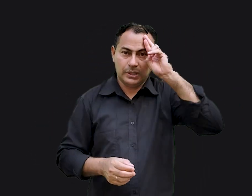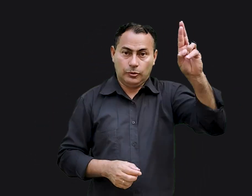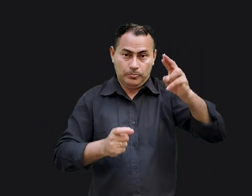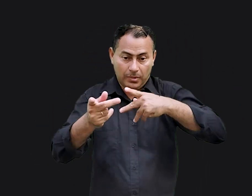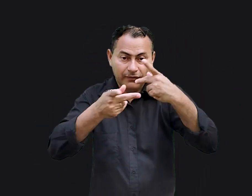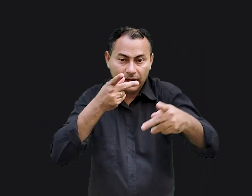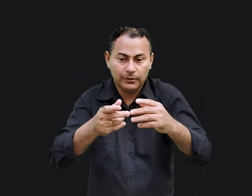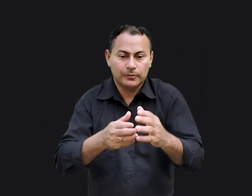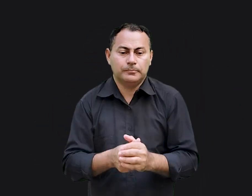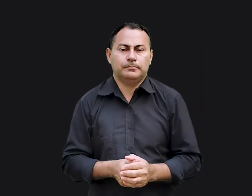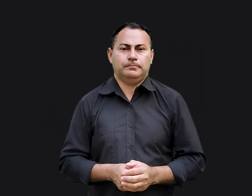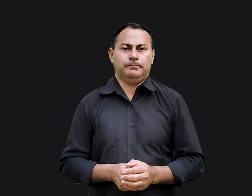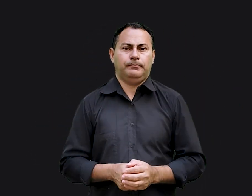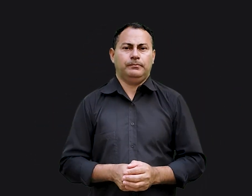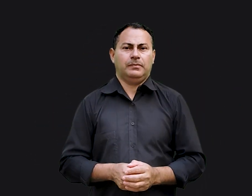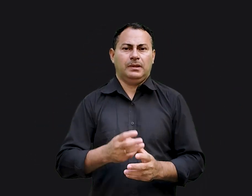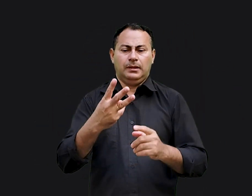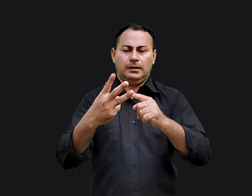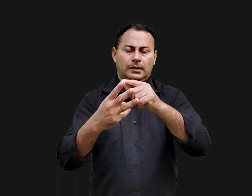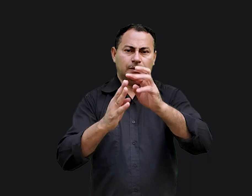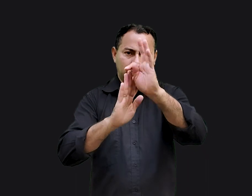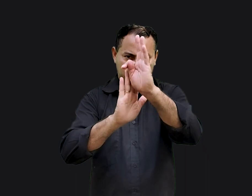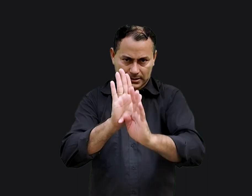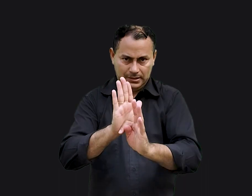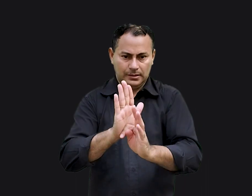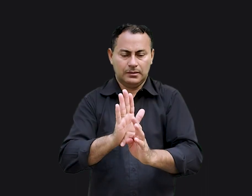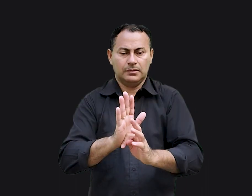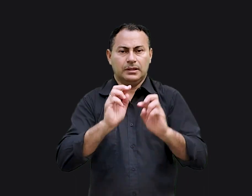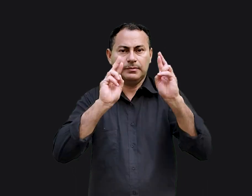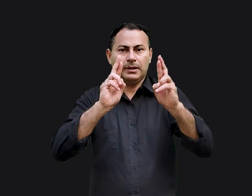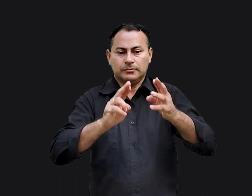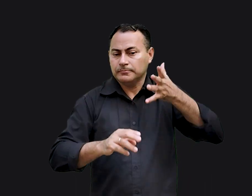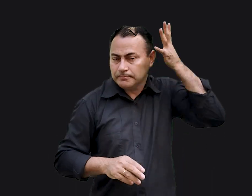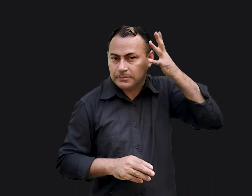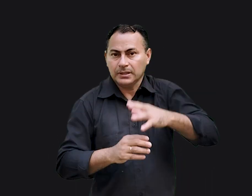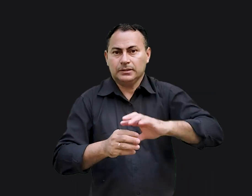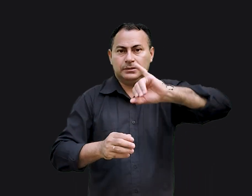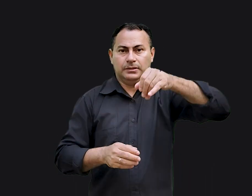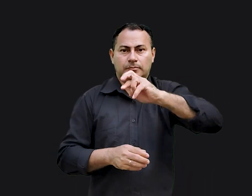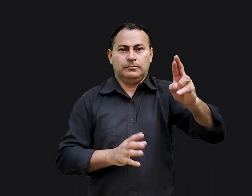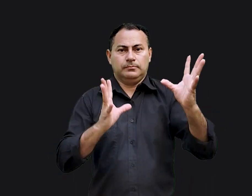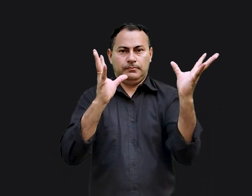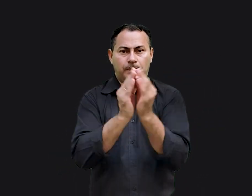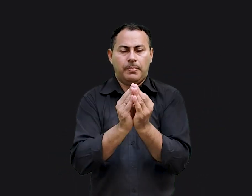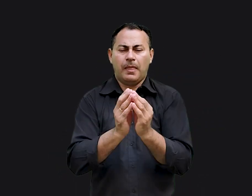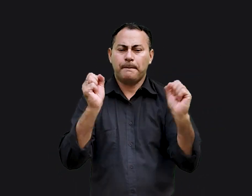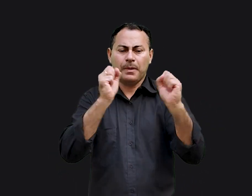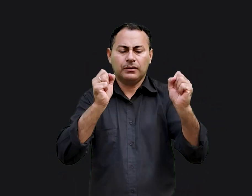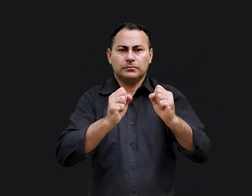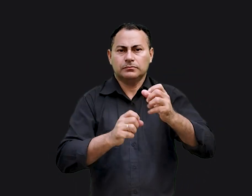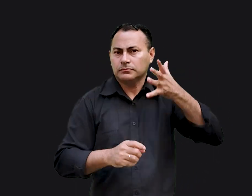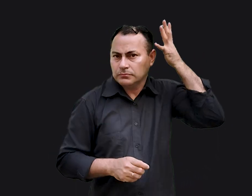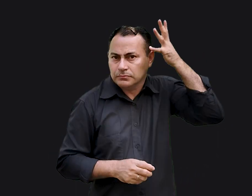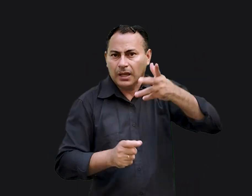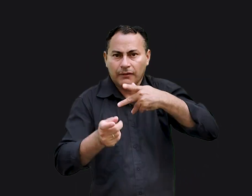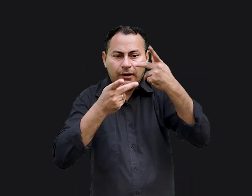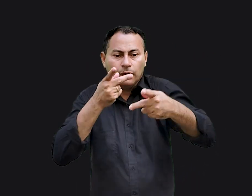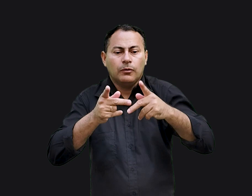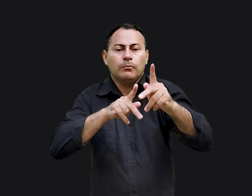diz o Senhor esses trechos de esperança da pregação de Jeremias são um resumo do maravilhoso sermão que ele